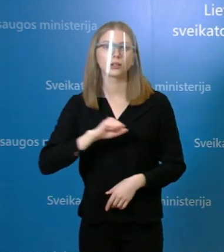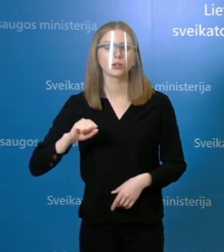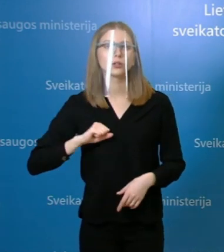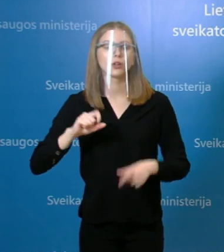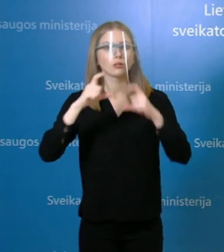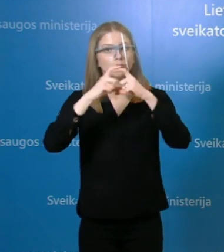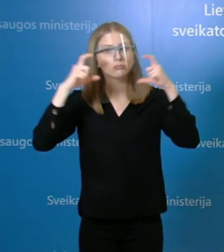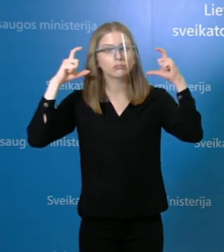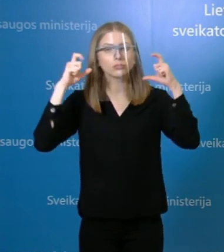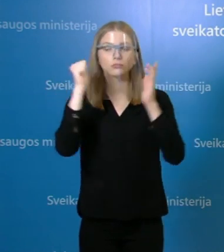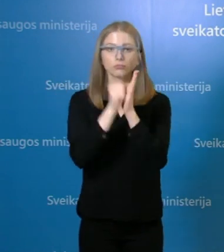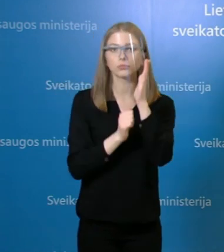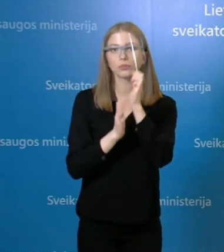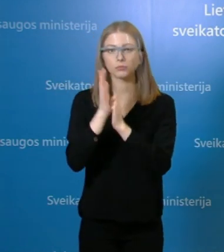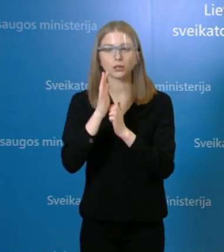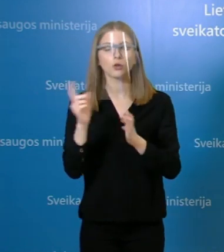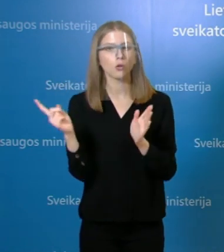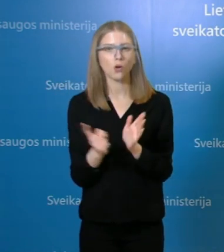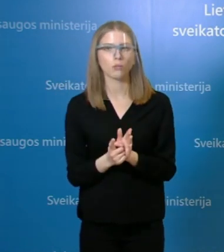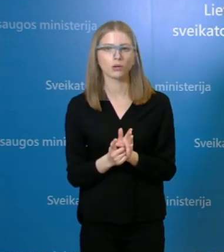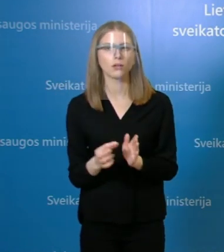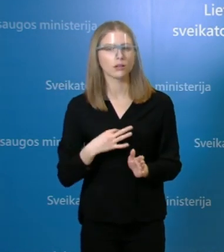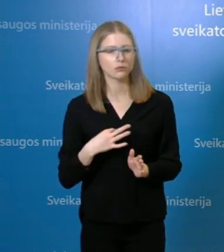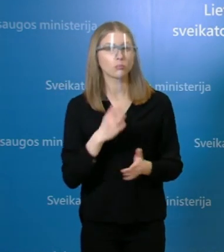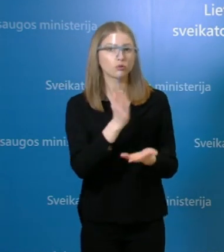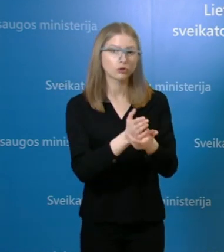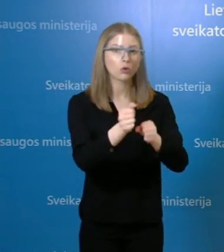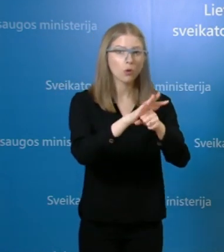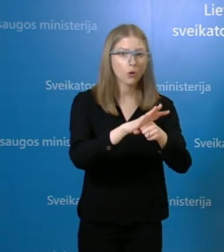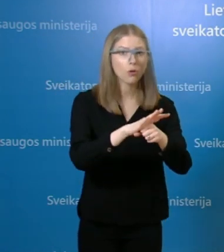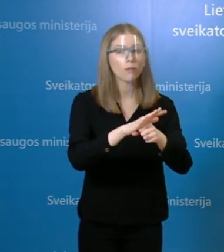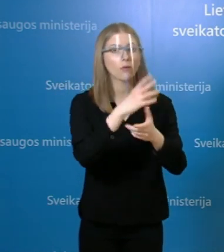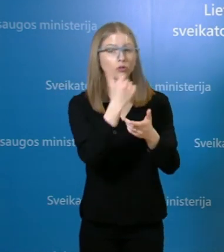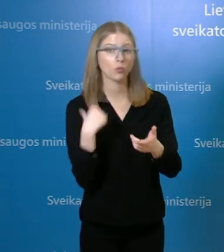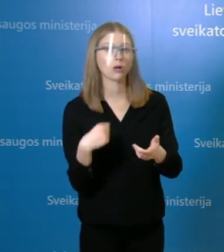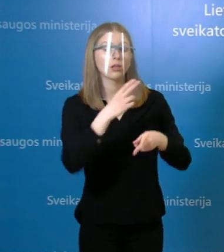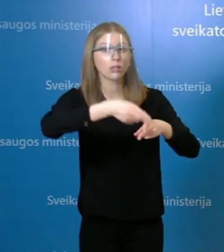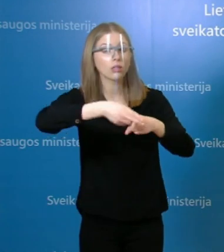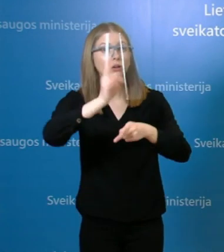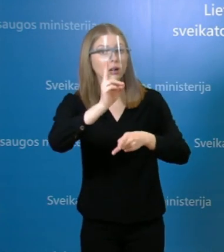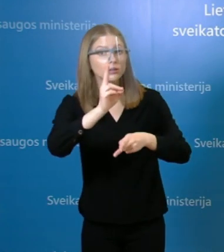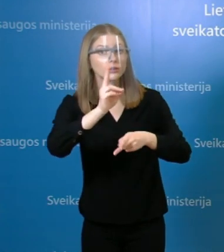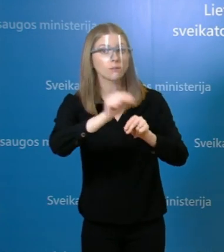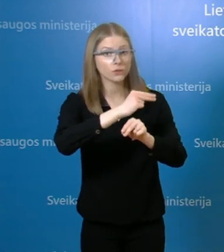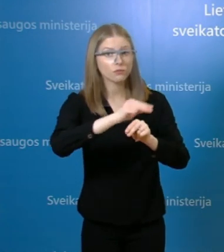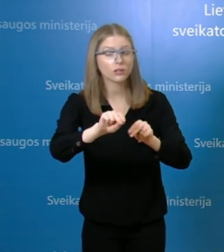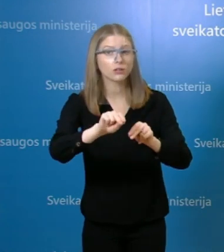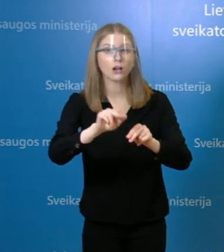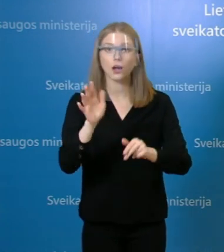įstaigoje turi būti naudojamos ir to neturėtų įvykti vis dėlto tas apsisaugojimas,